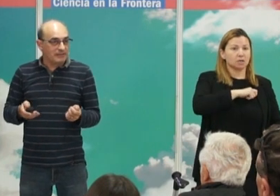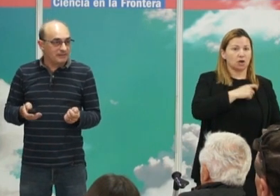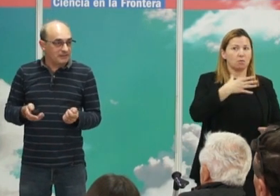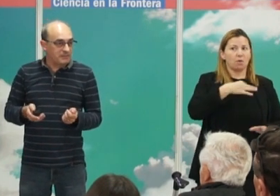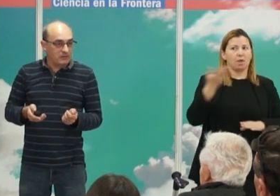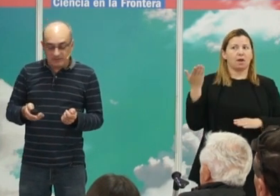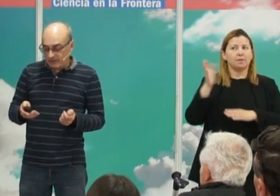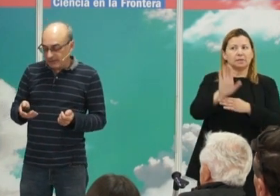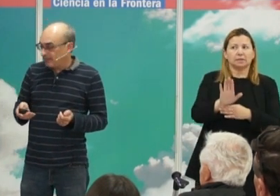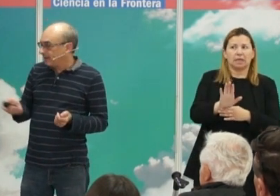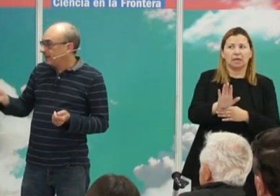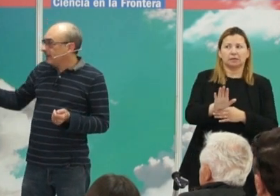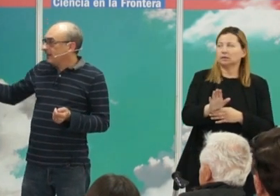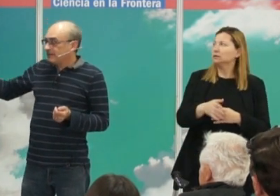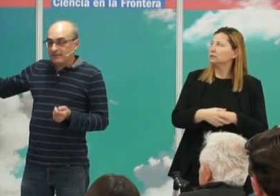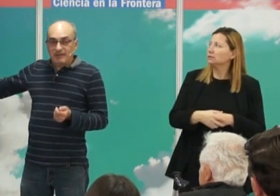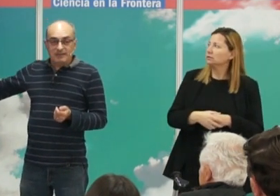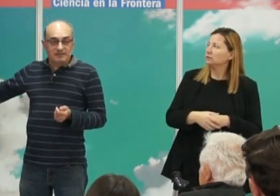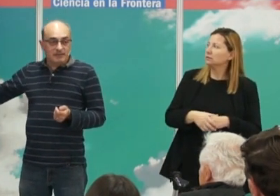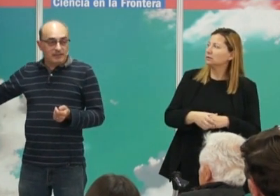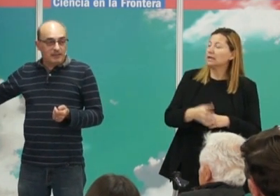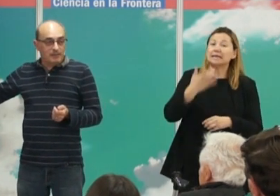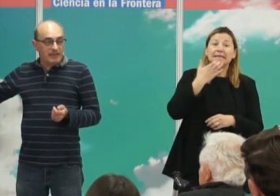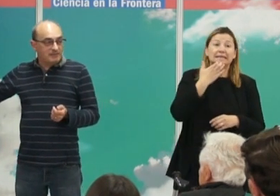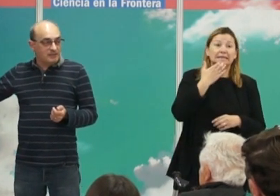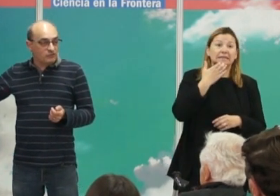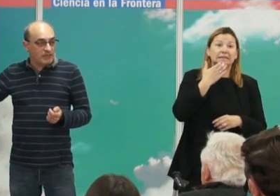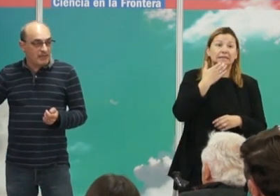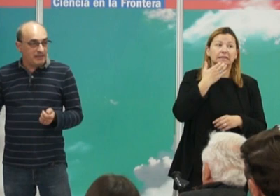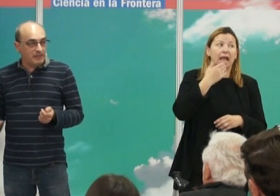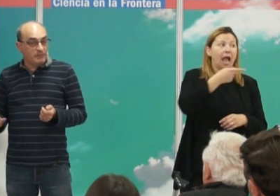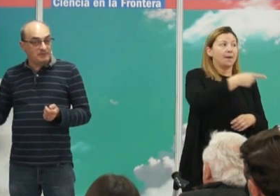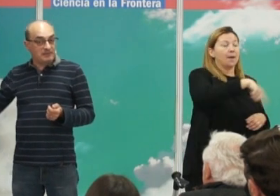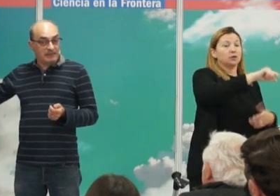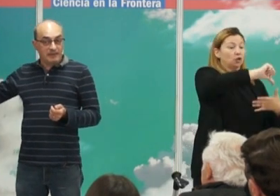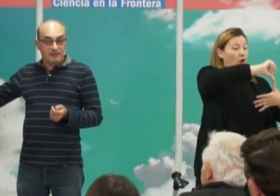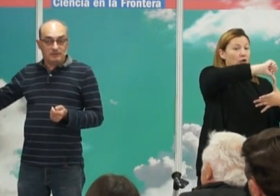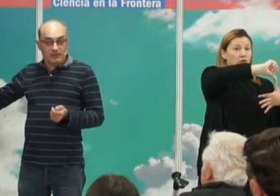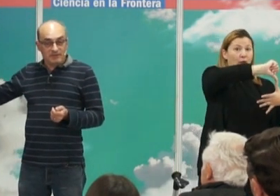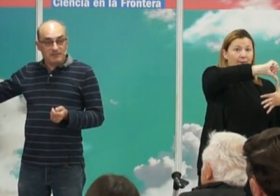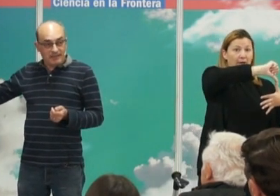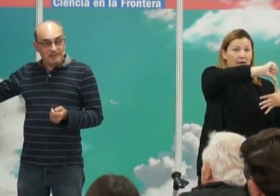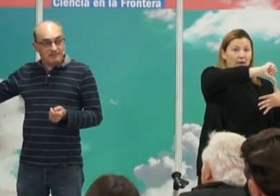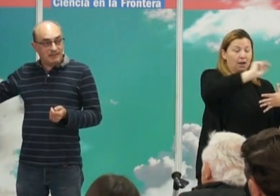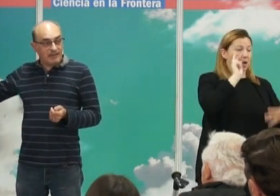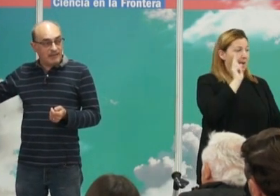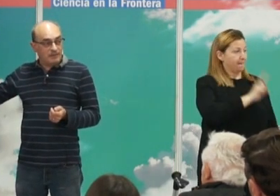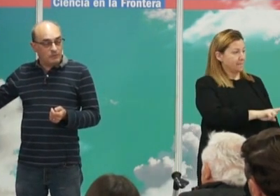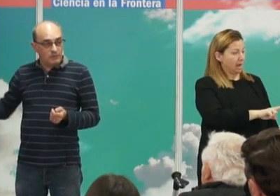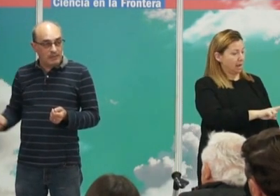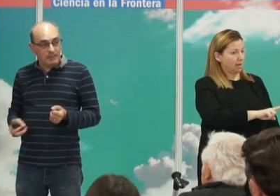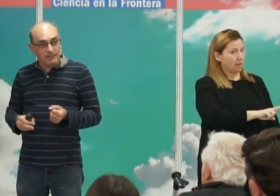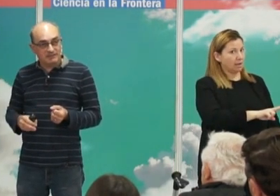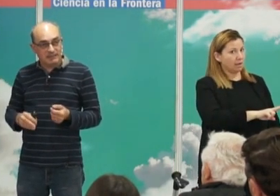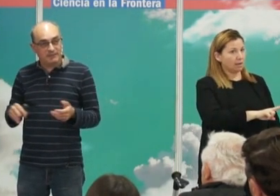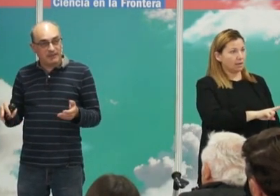descendientes de españoles lógicamente si vais a países de Sudamérica o países del Caribe todavía veréis que hay